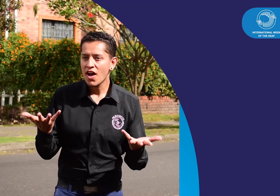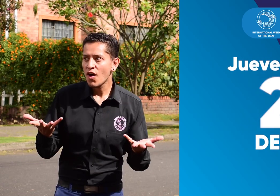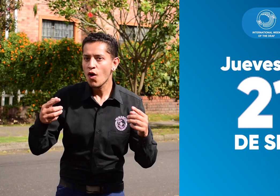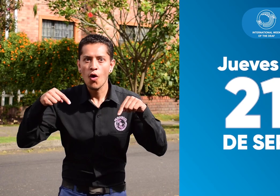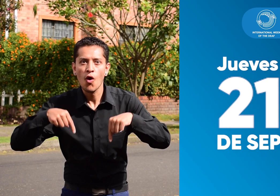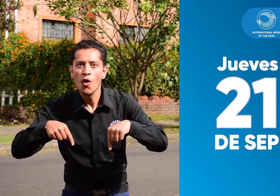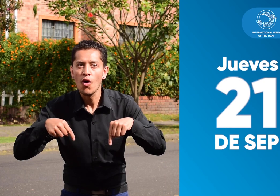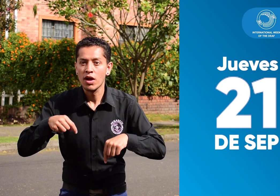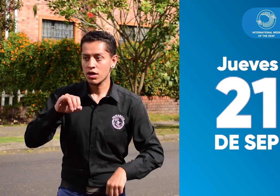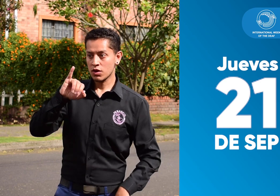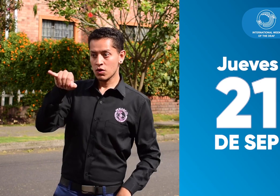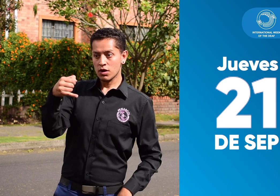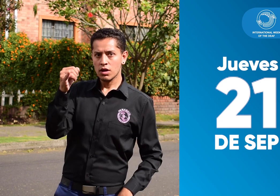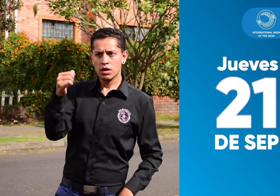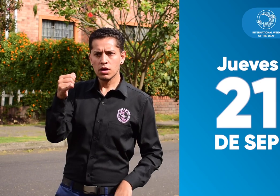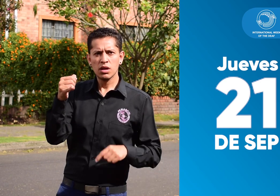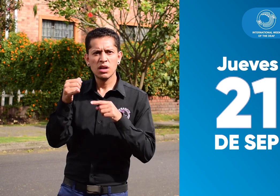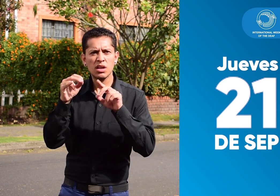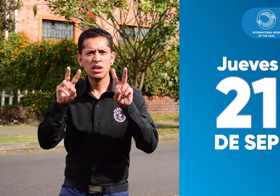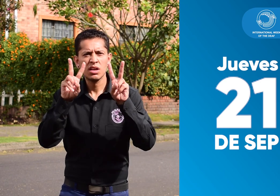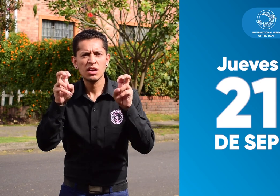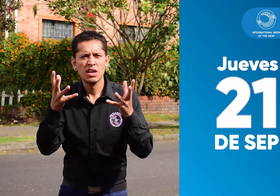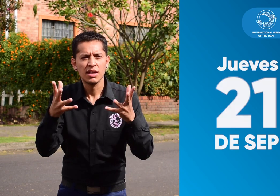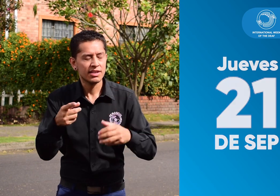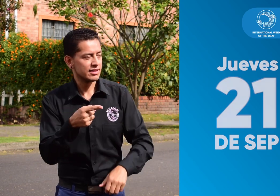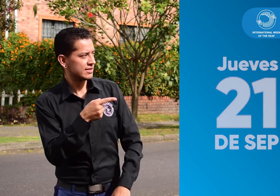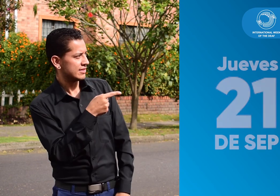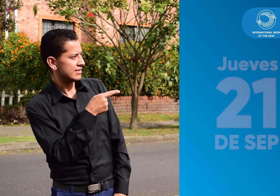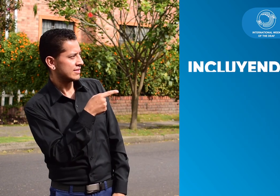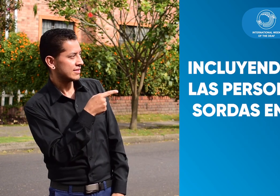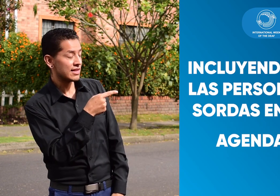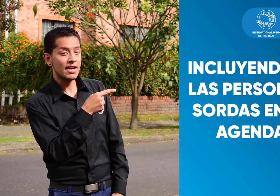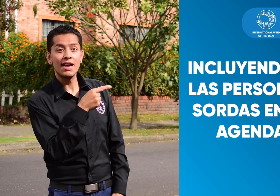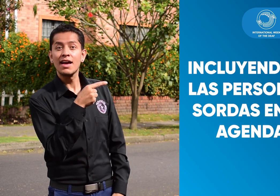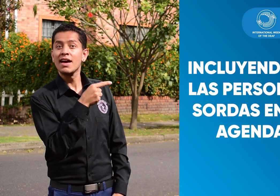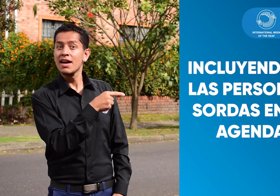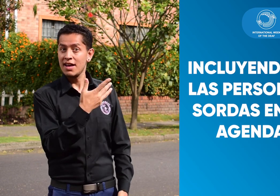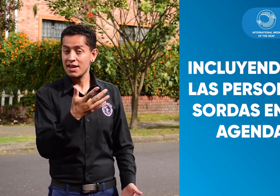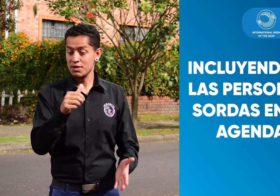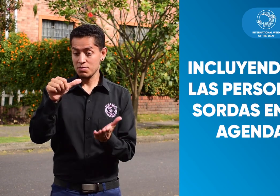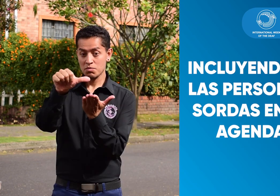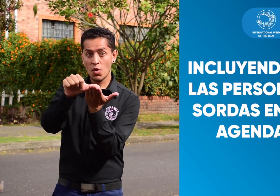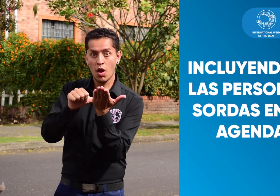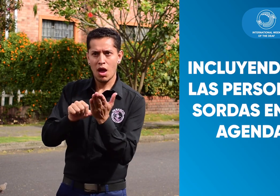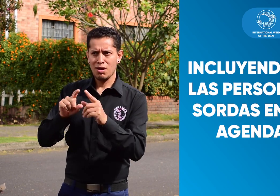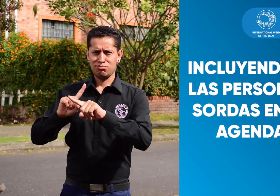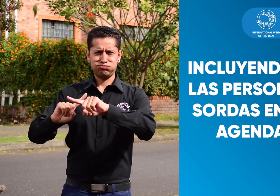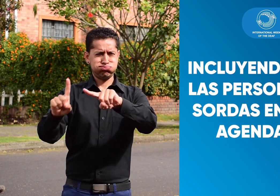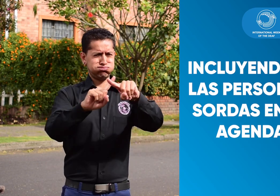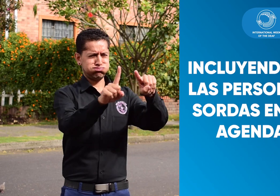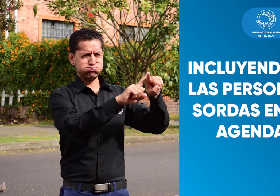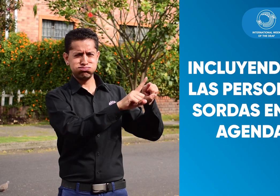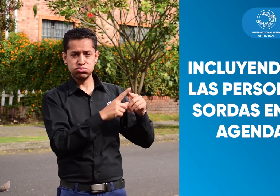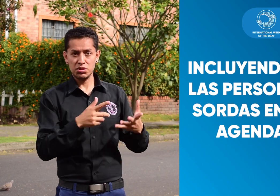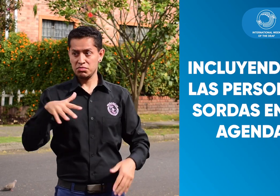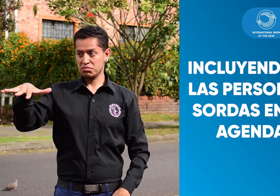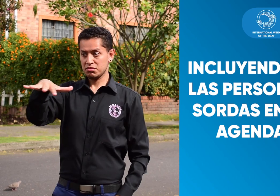Para hoy jueves, temática que tendremos es esta, incluyendo a las personas sordas en la agenda. Esto tiene